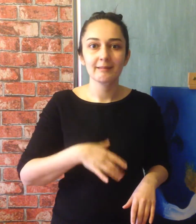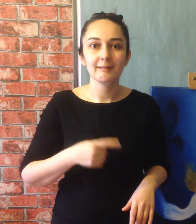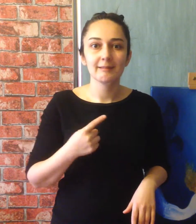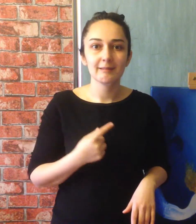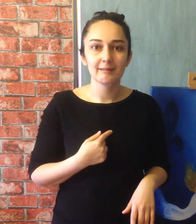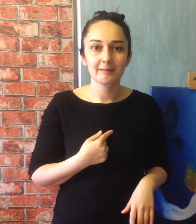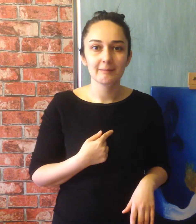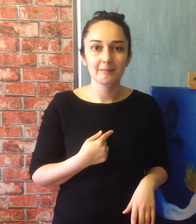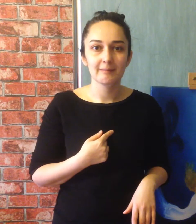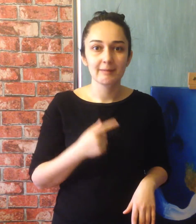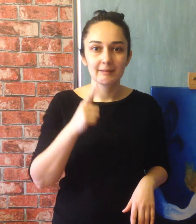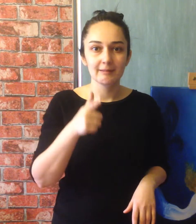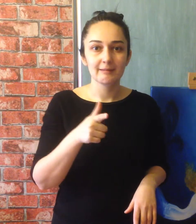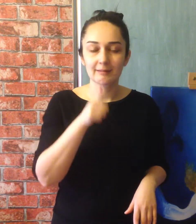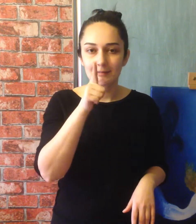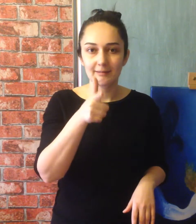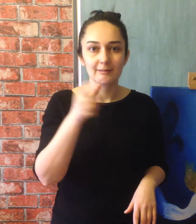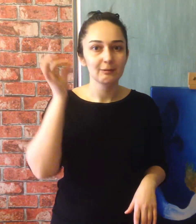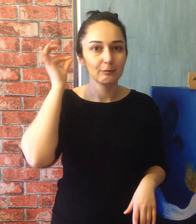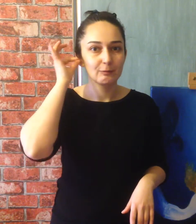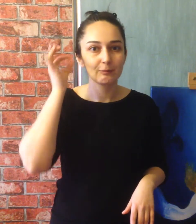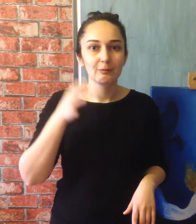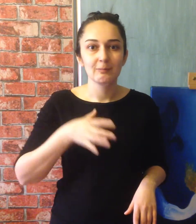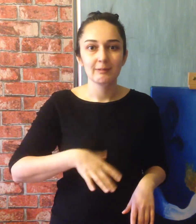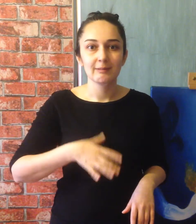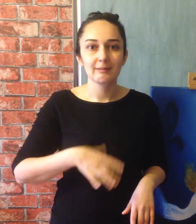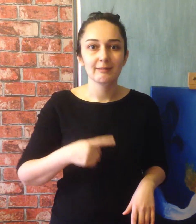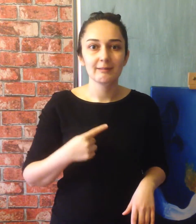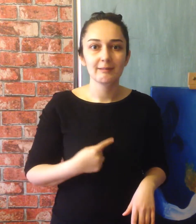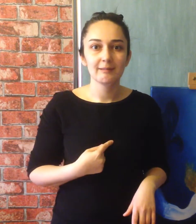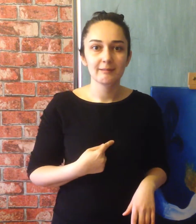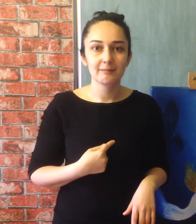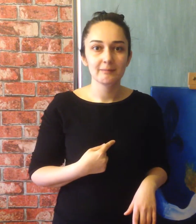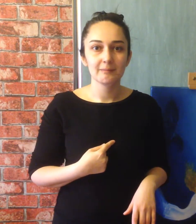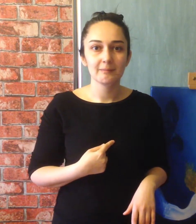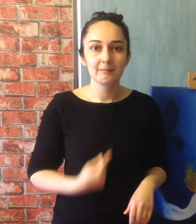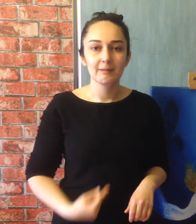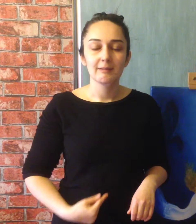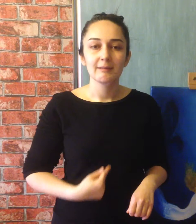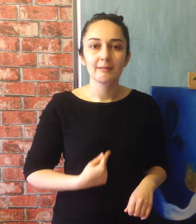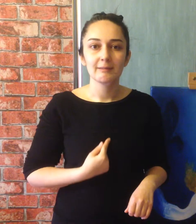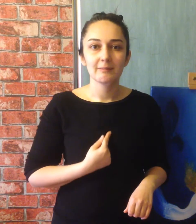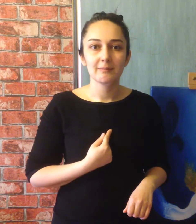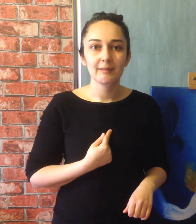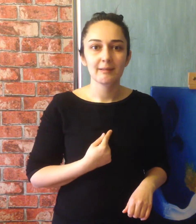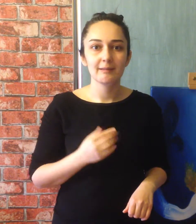istedim. Sesini duymak istedim, içimden